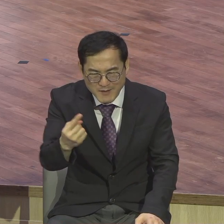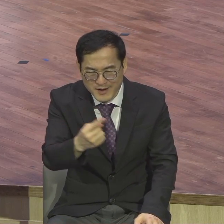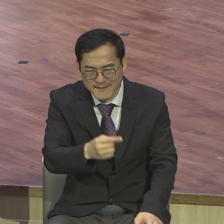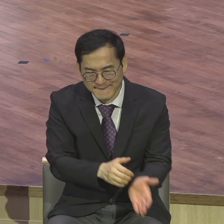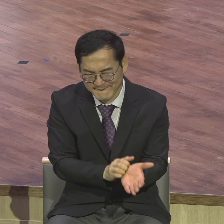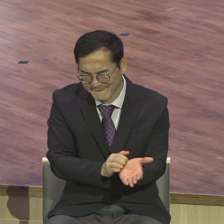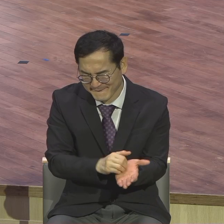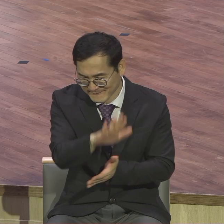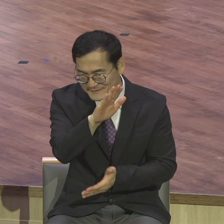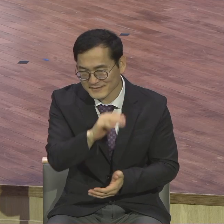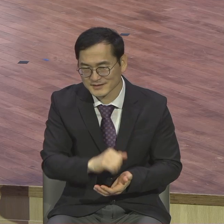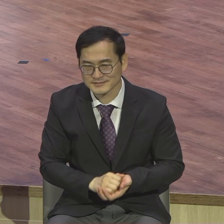말씀입니다